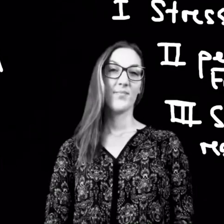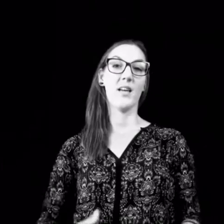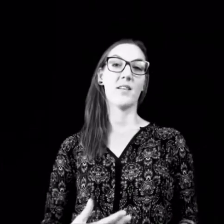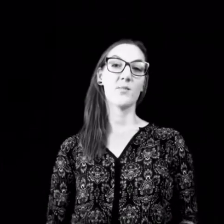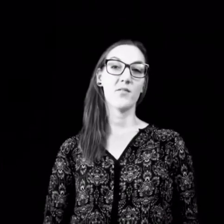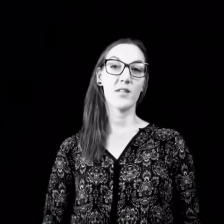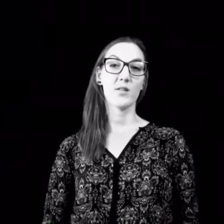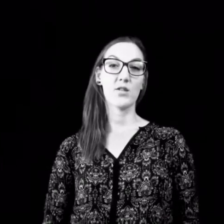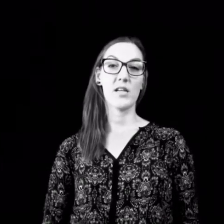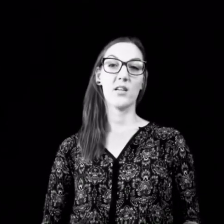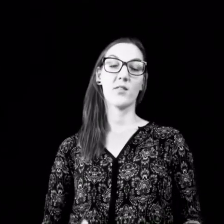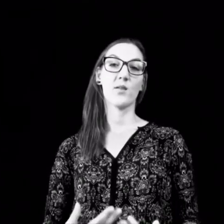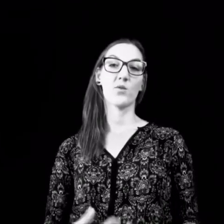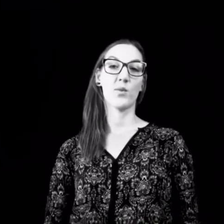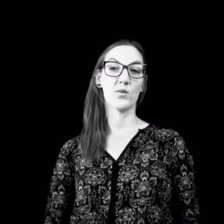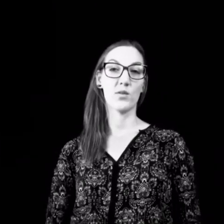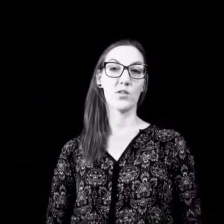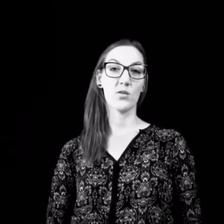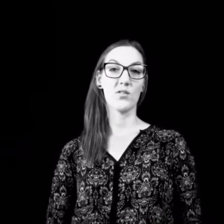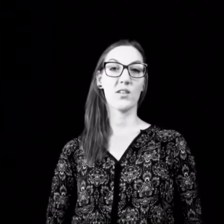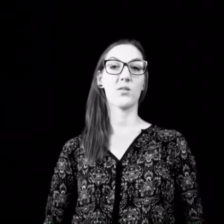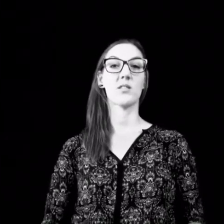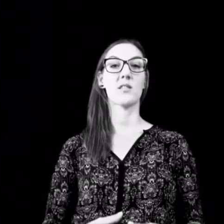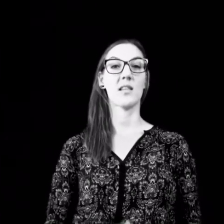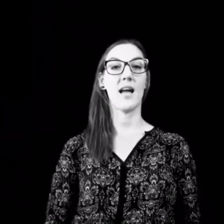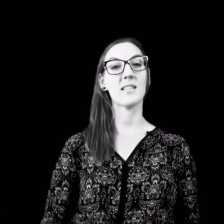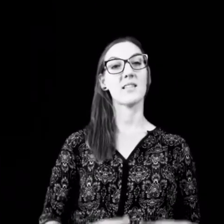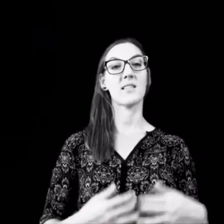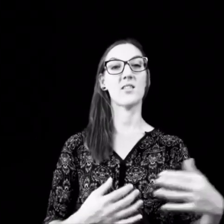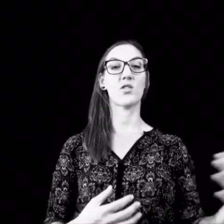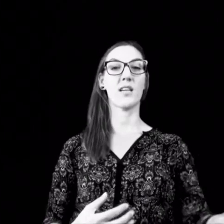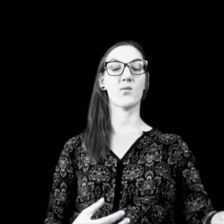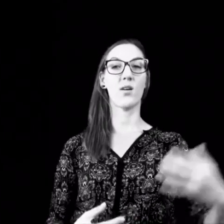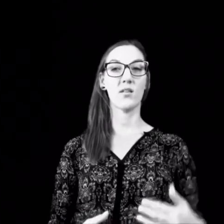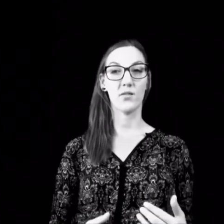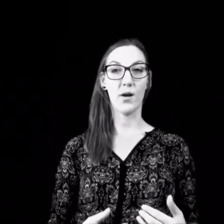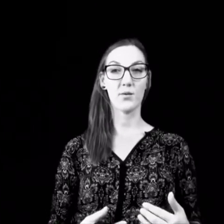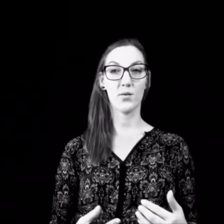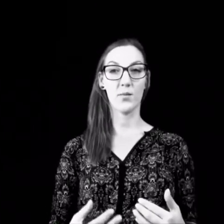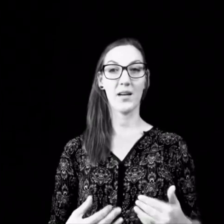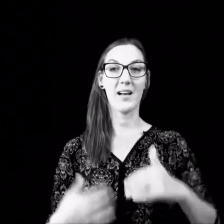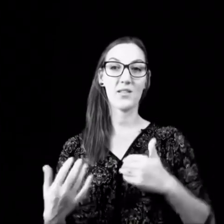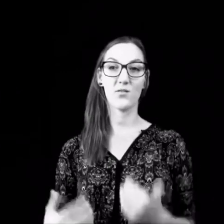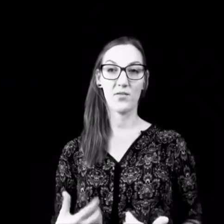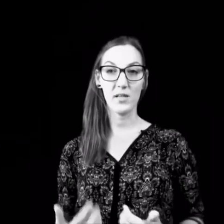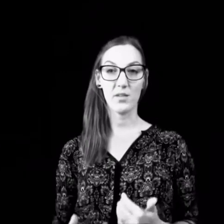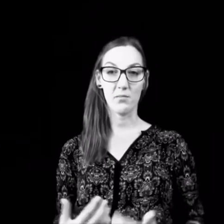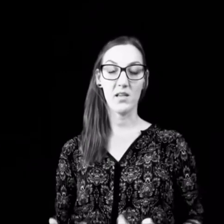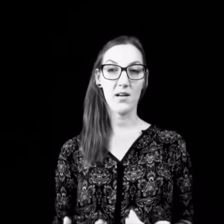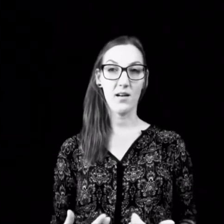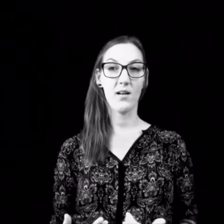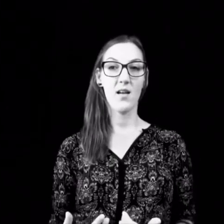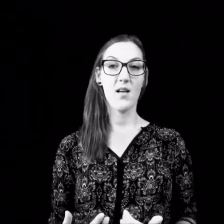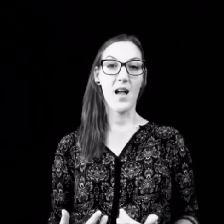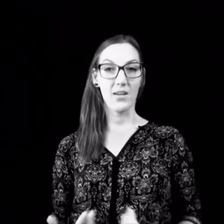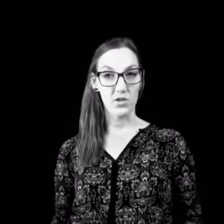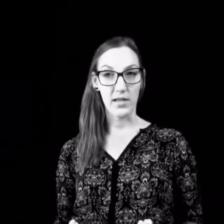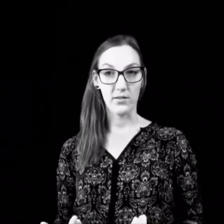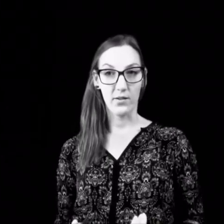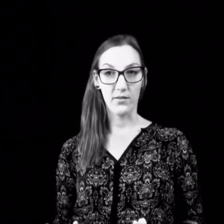Was man festgestellt hat, was eben so persönliche Schutzfaktoren sind, das heißt, dass die Stressoren, die von außen kommen, gar nicht so viel mit mir anstellen können,